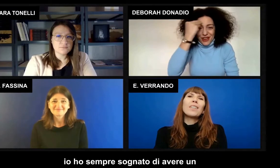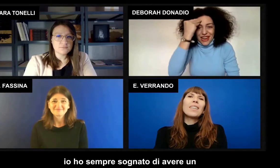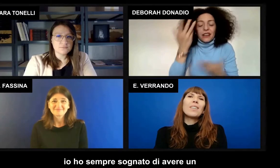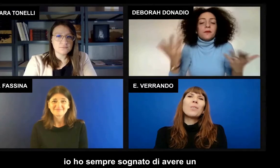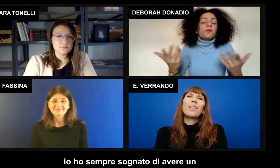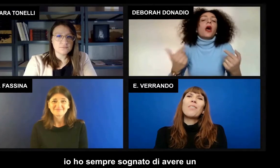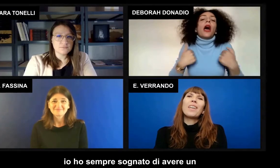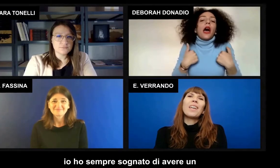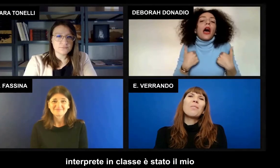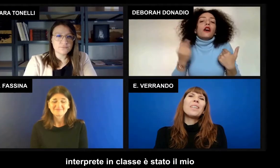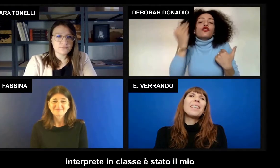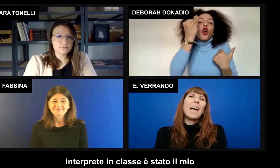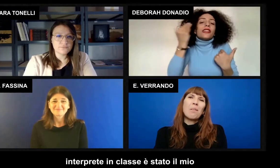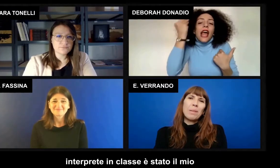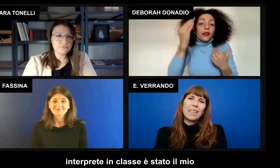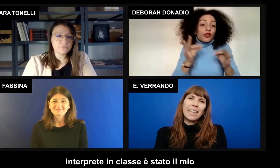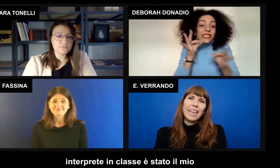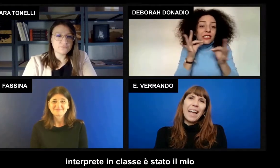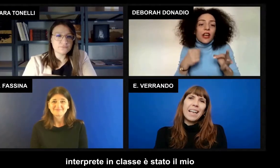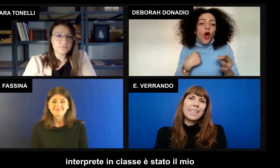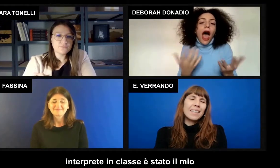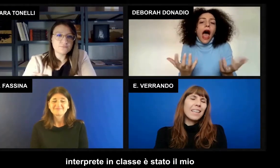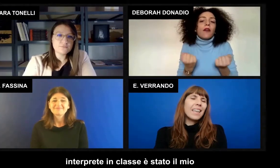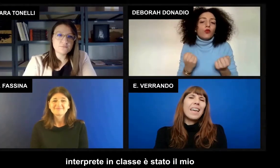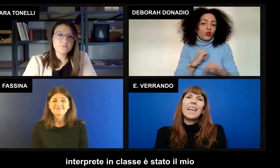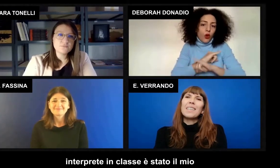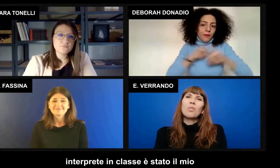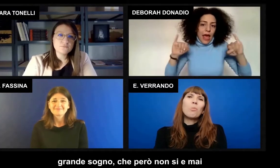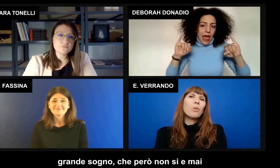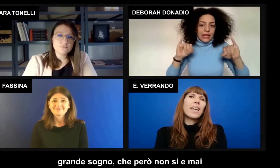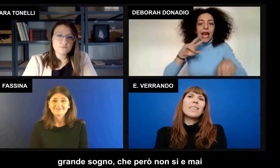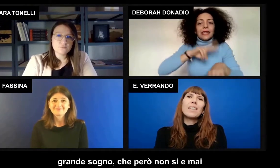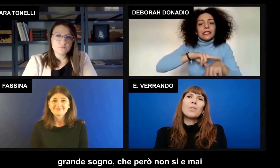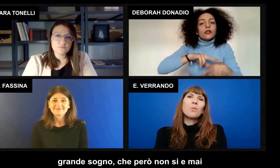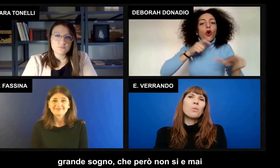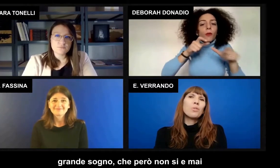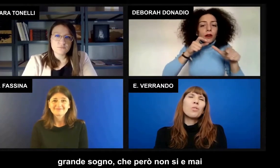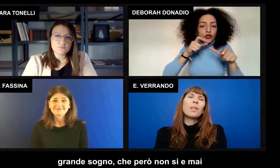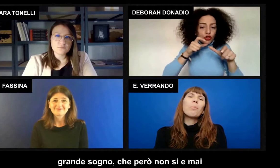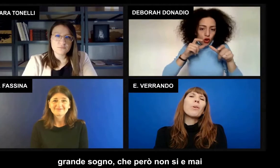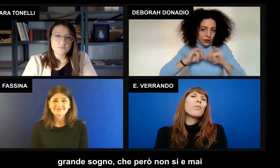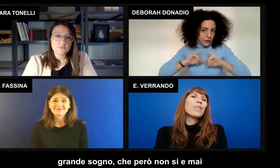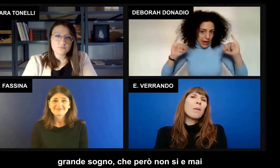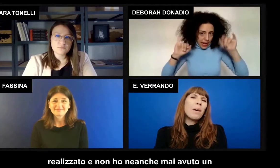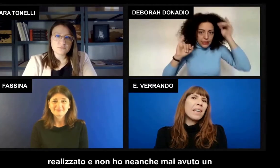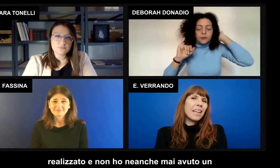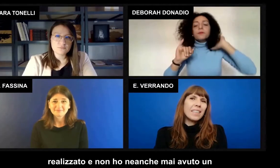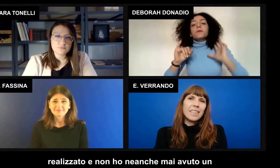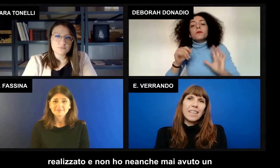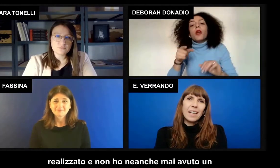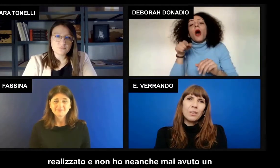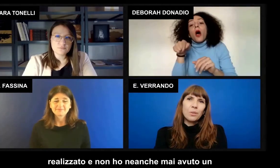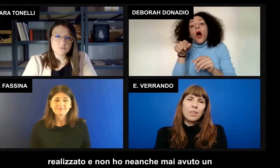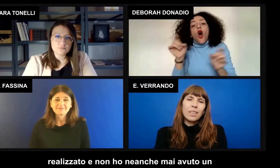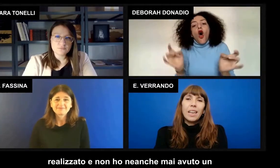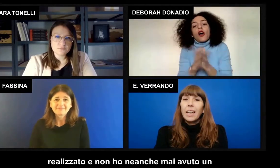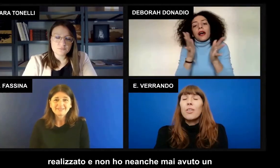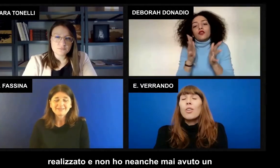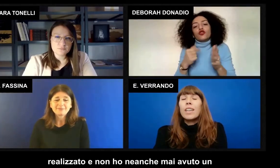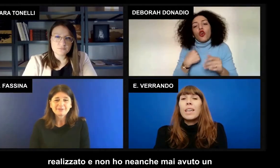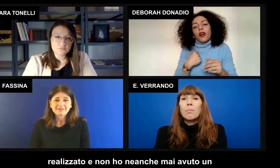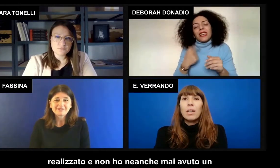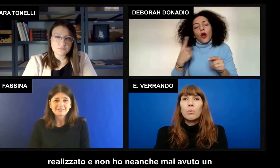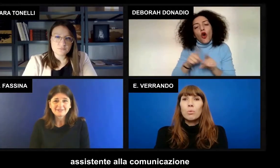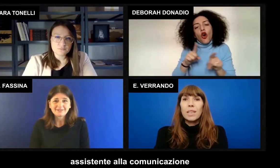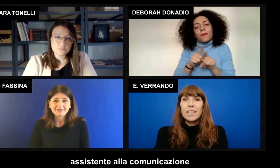sognato di avere un interprete in classe, è stato il mio grande sogno che però non si è mai realizzato e